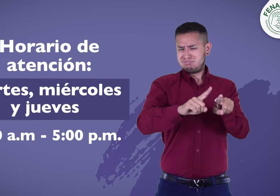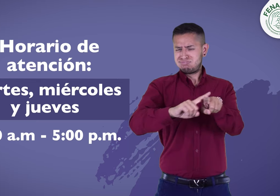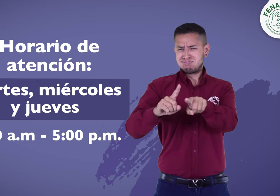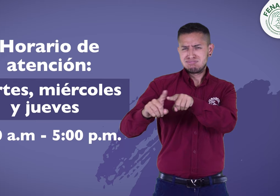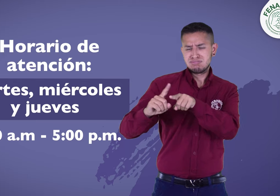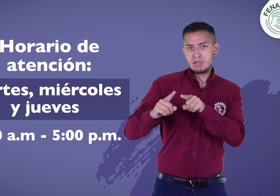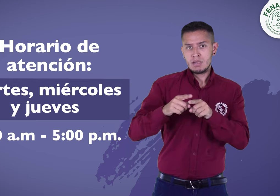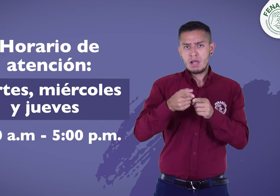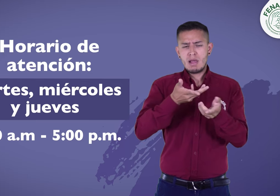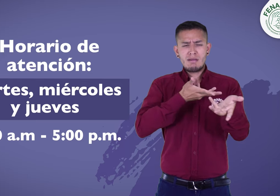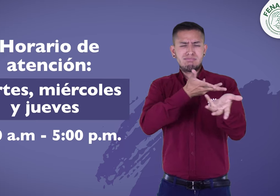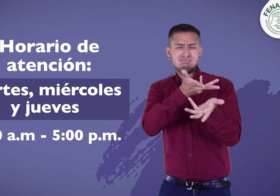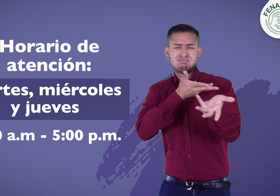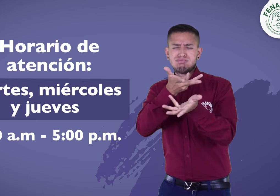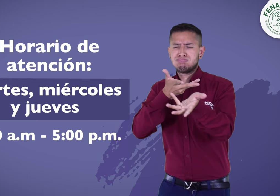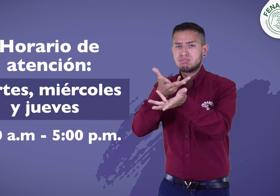notas de voz, mensaje de texto y más.